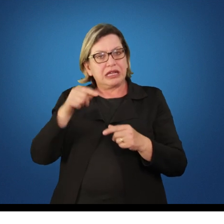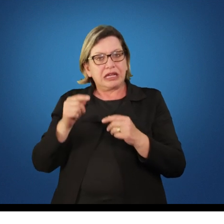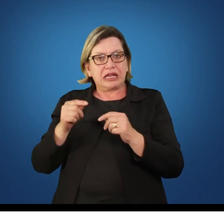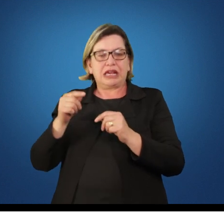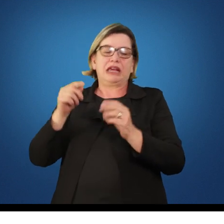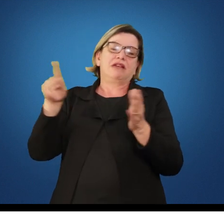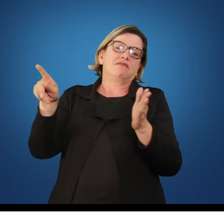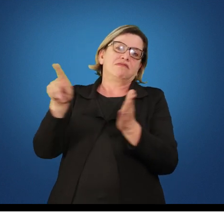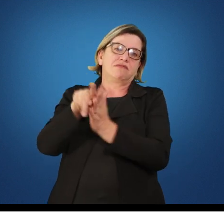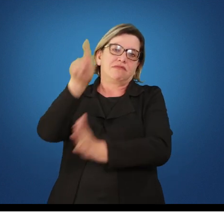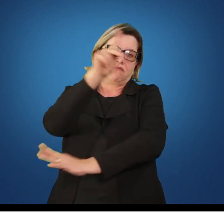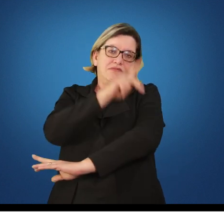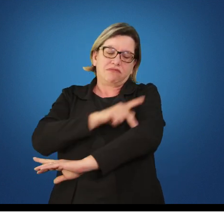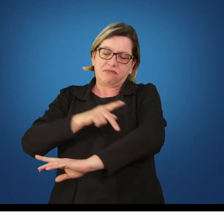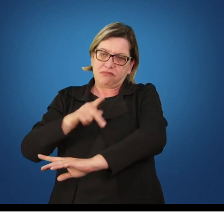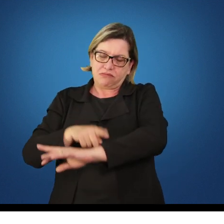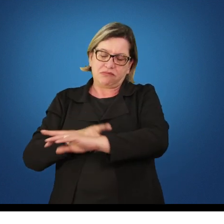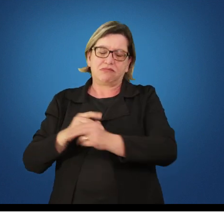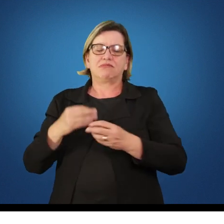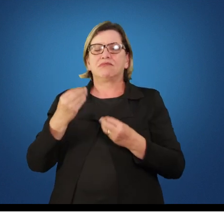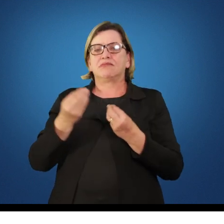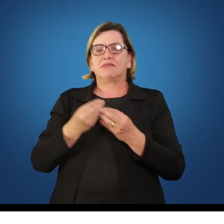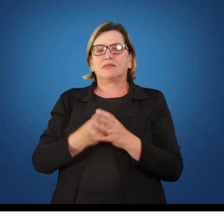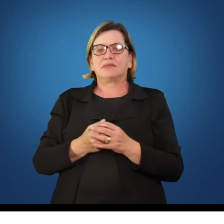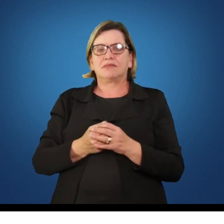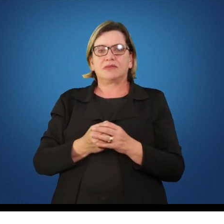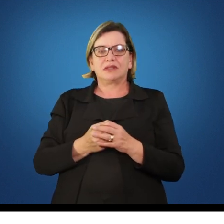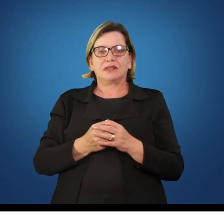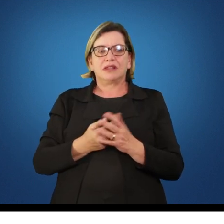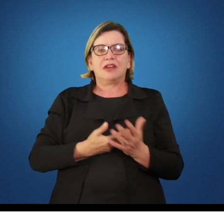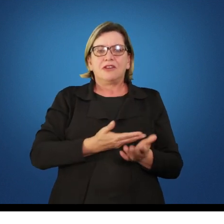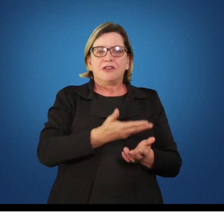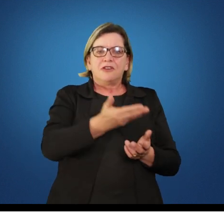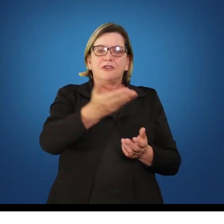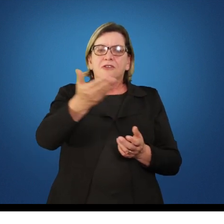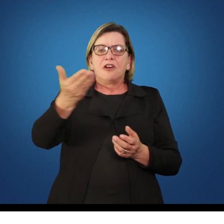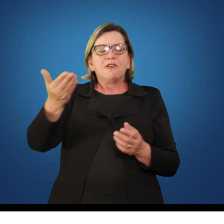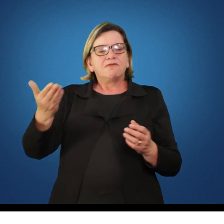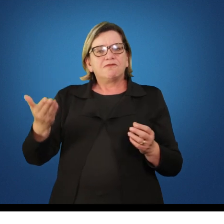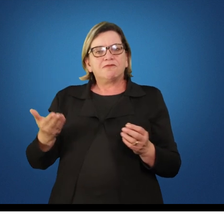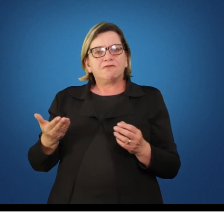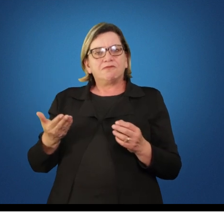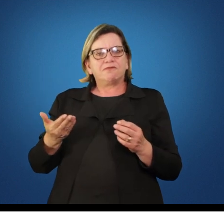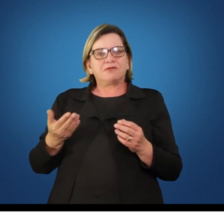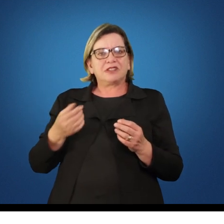perante o esporte. Vocês conseguindo definir,